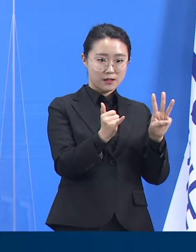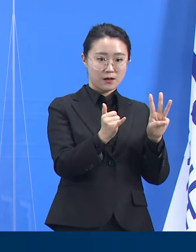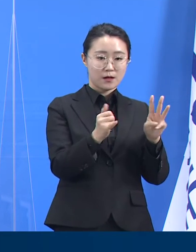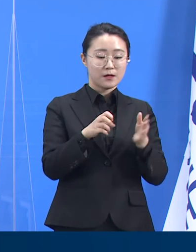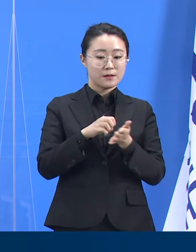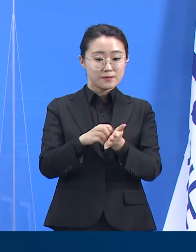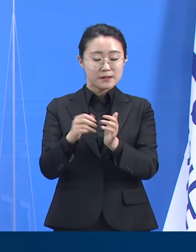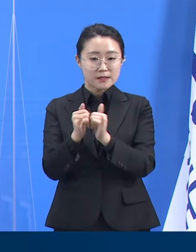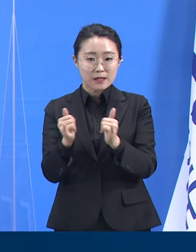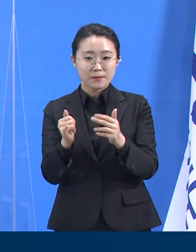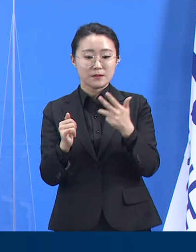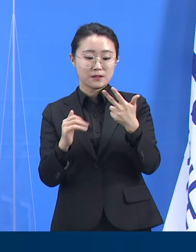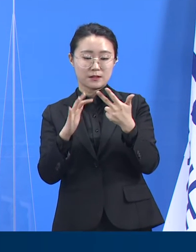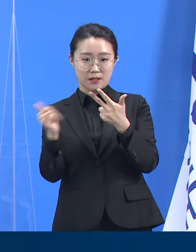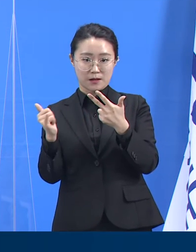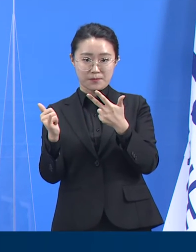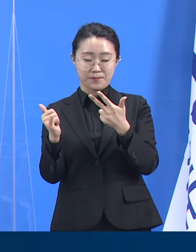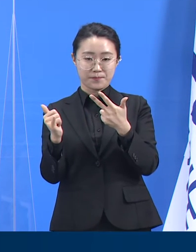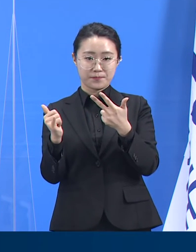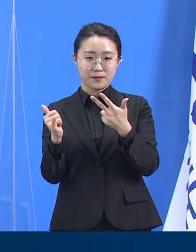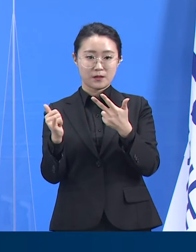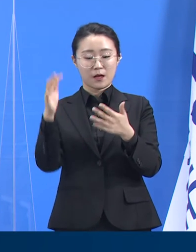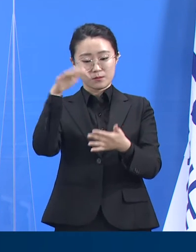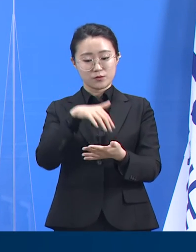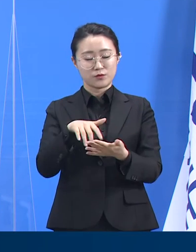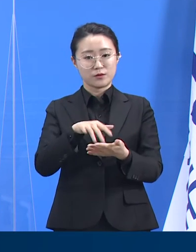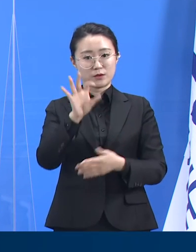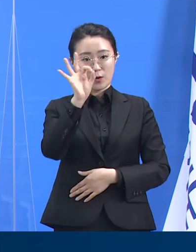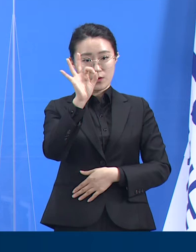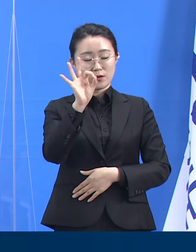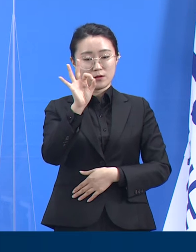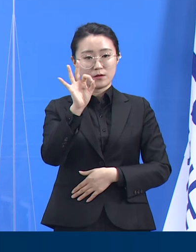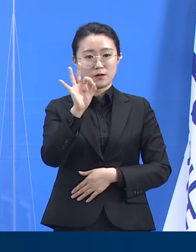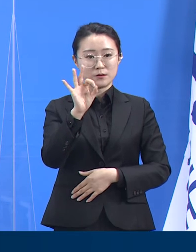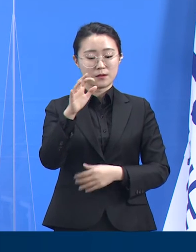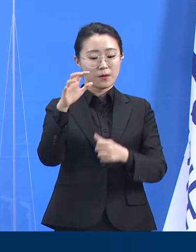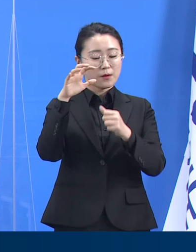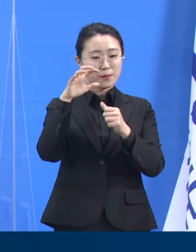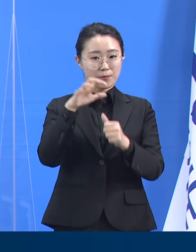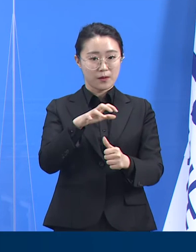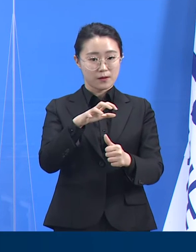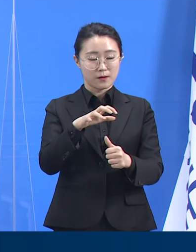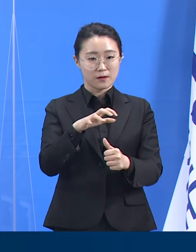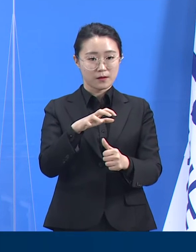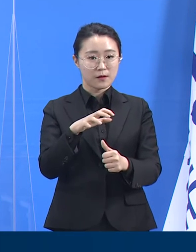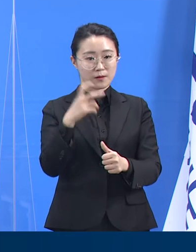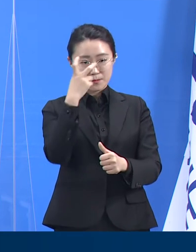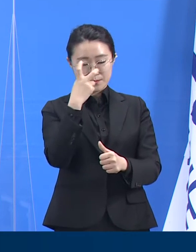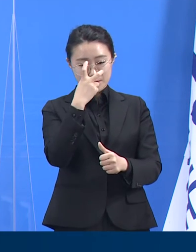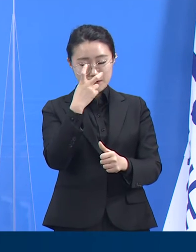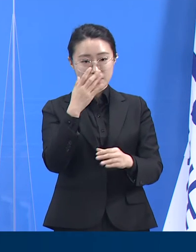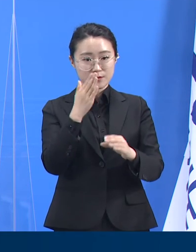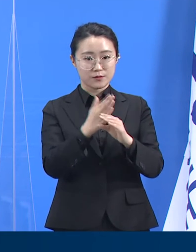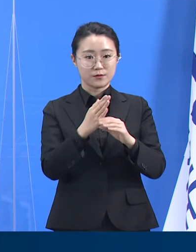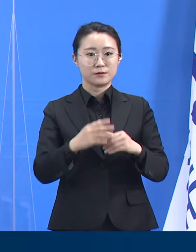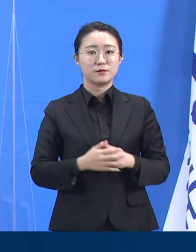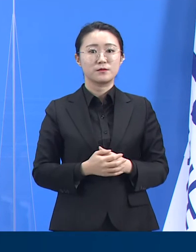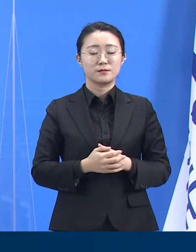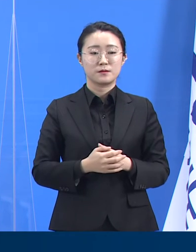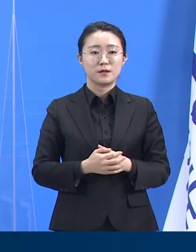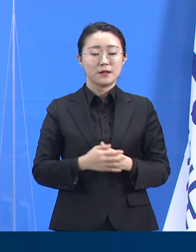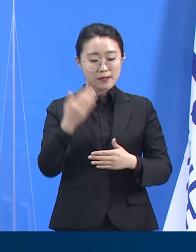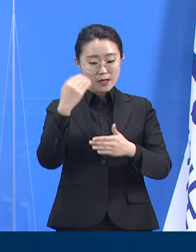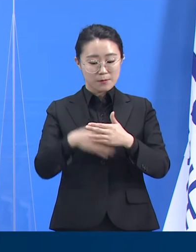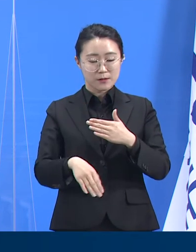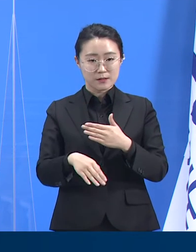10명은 코트 격리 조치하였습니다. 38명에 대해서는 자가 격리 조치로 분산하였습니다.